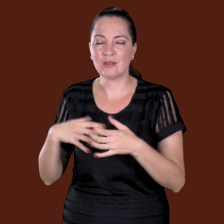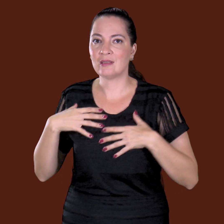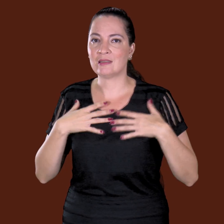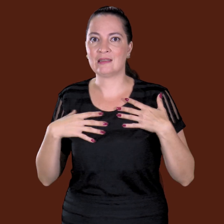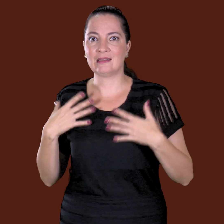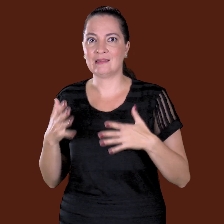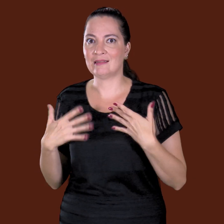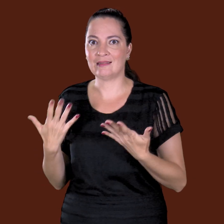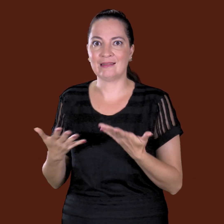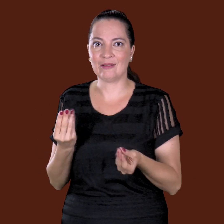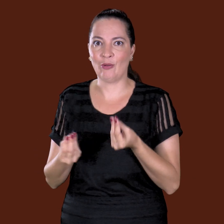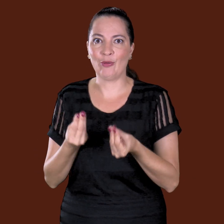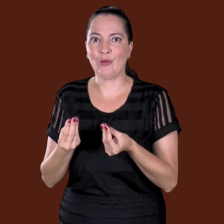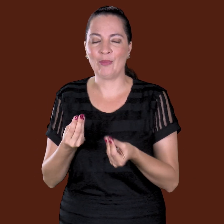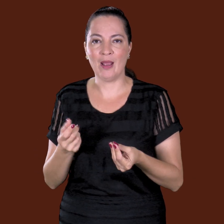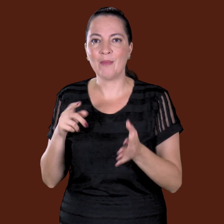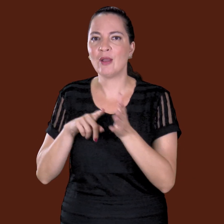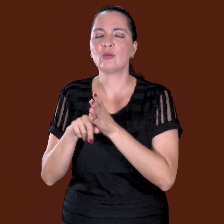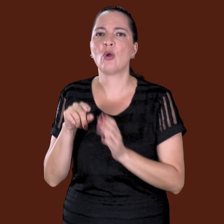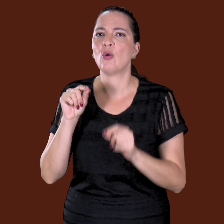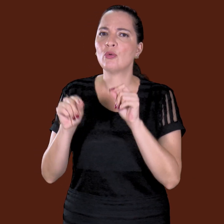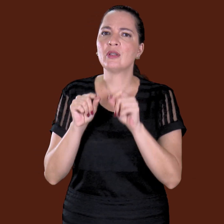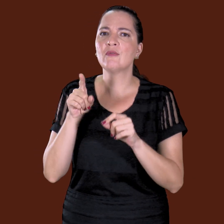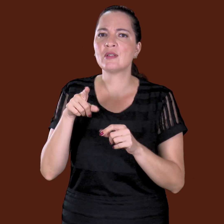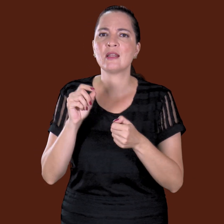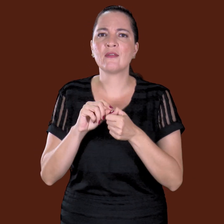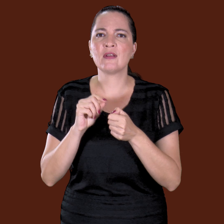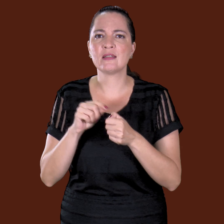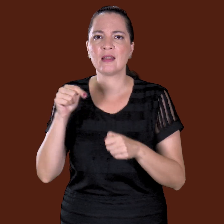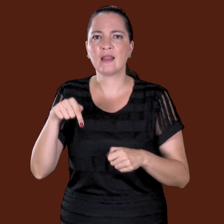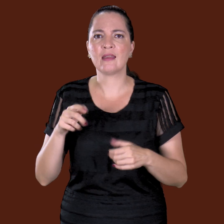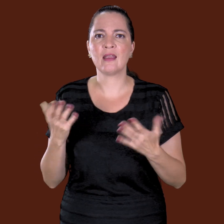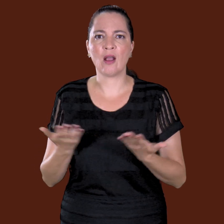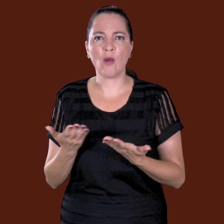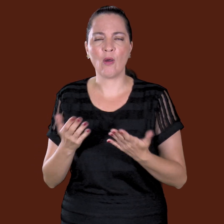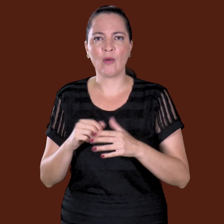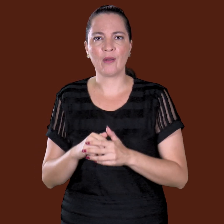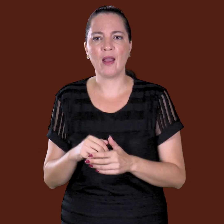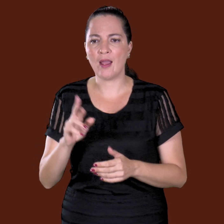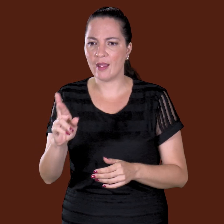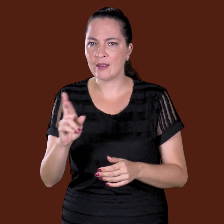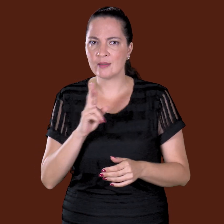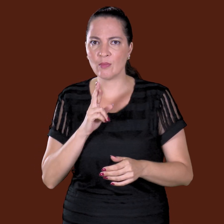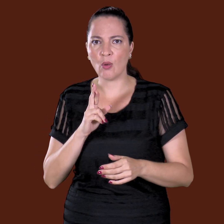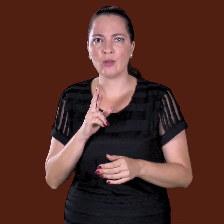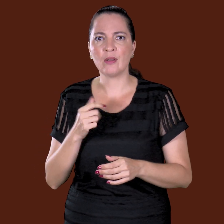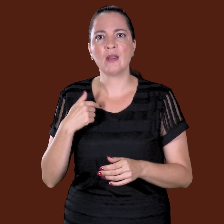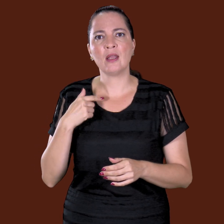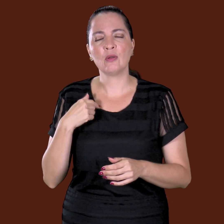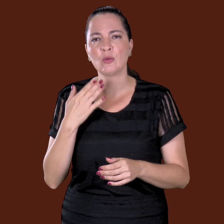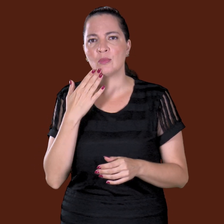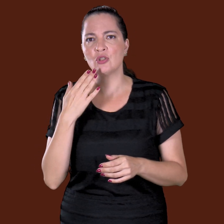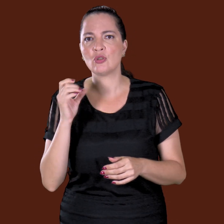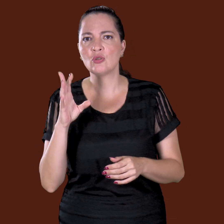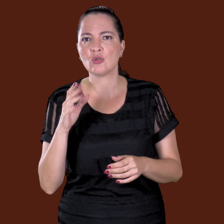ele já falou... Ué, mas... O a senhora tá fazendo aqui? E aí ela falou assim... Não, eu vim pedir um favor pra você.